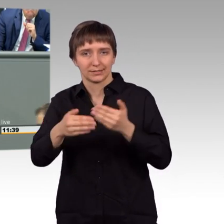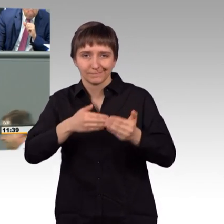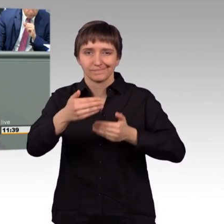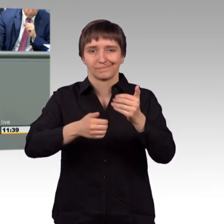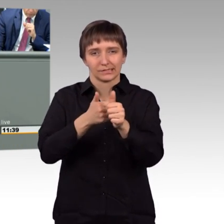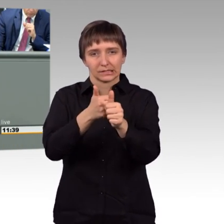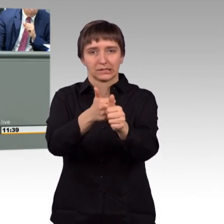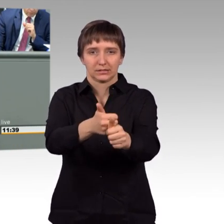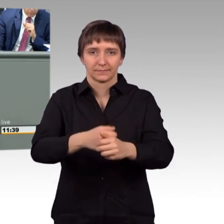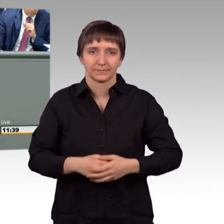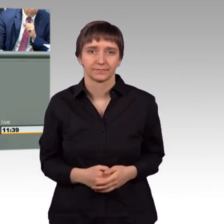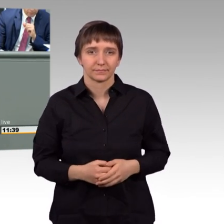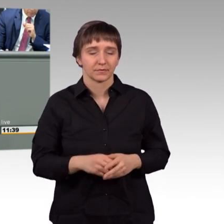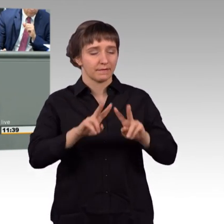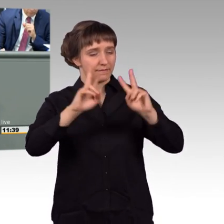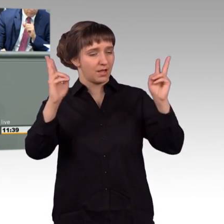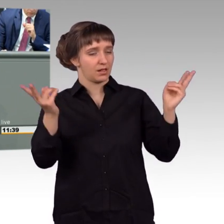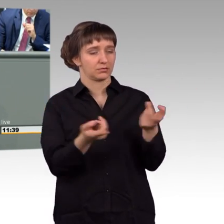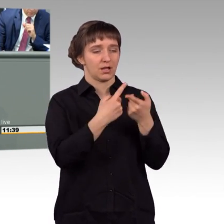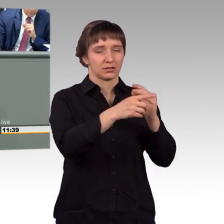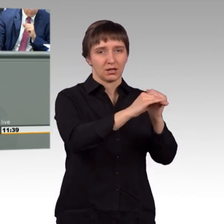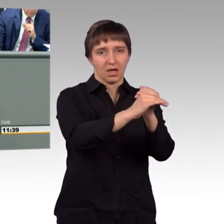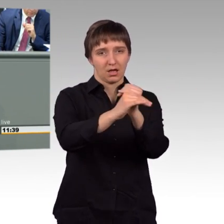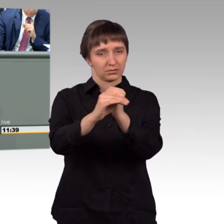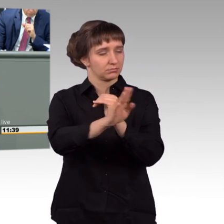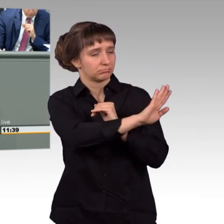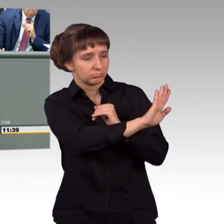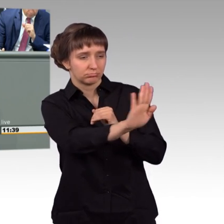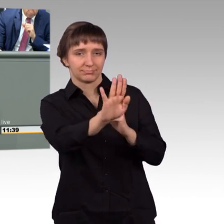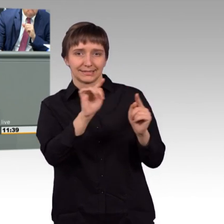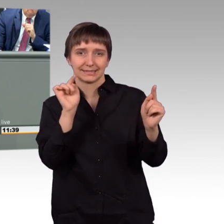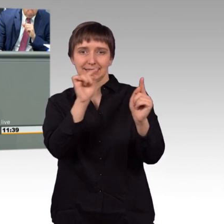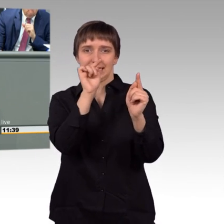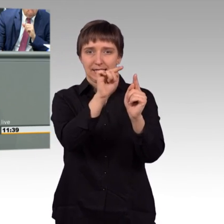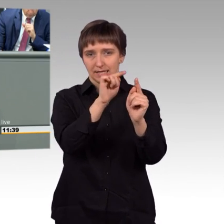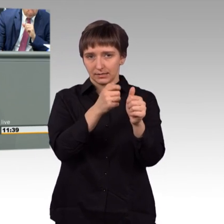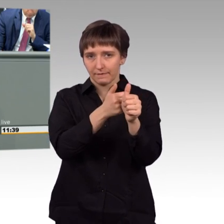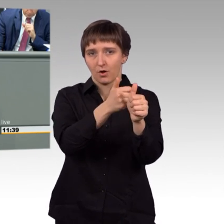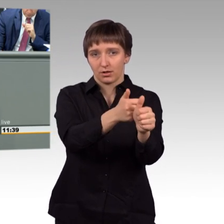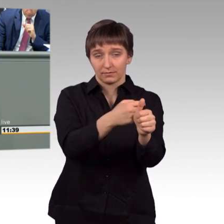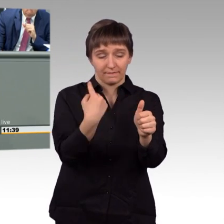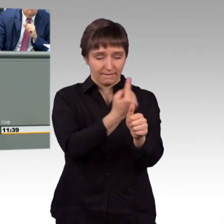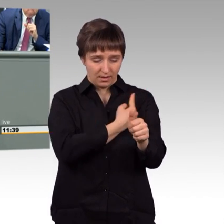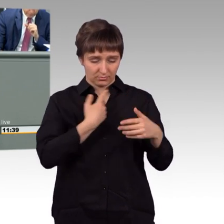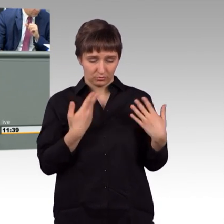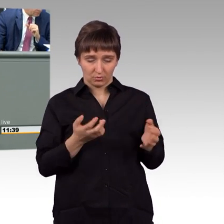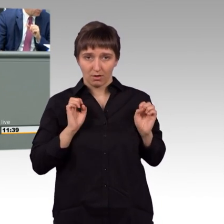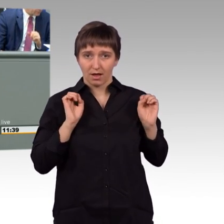Jedes andere Land der Welt verfolgt seine eigenen Ziele. Wenn wir das nicht mehr tun, werden zunächst deutsche